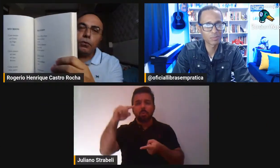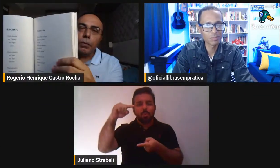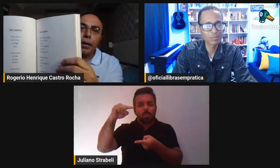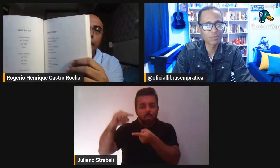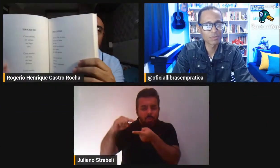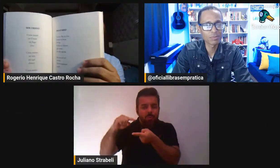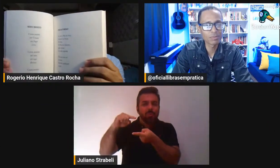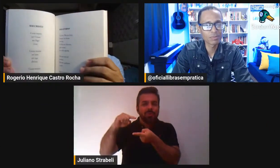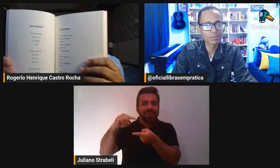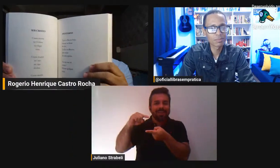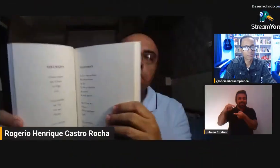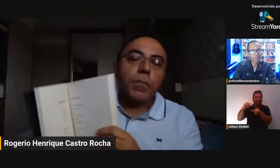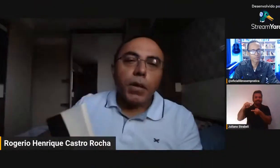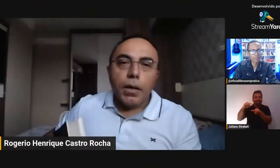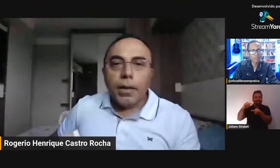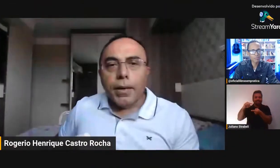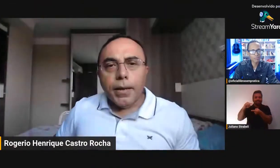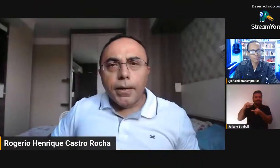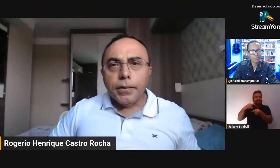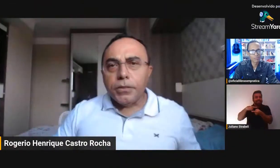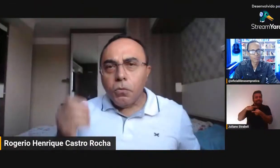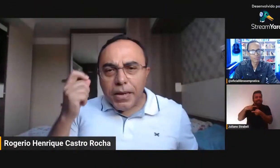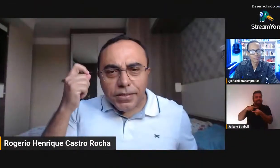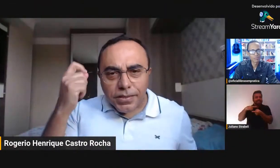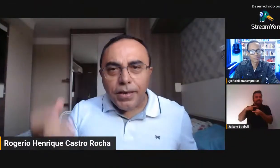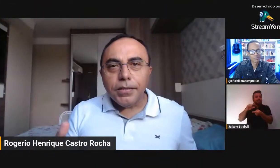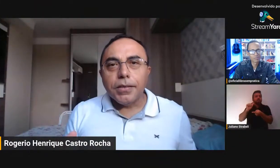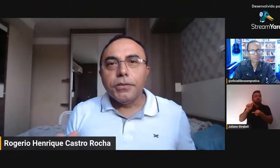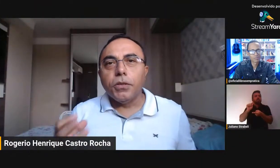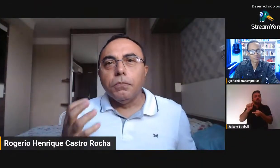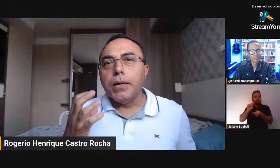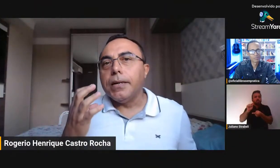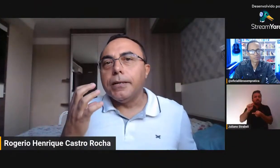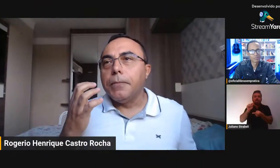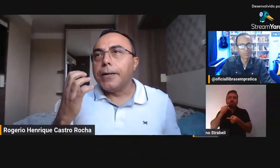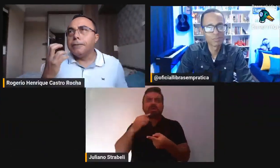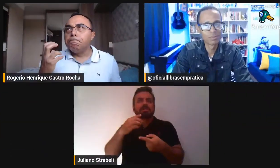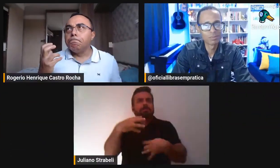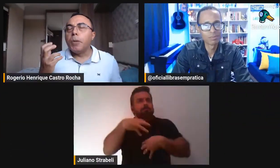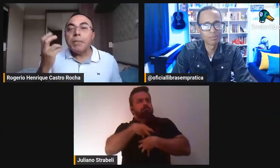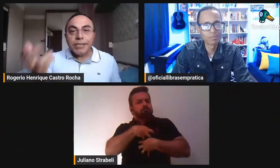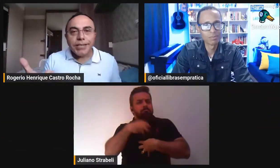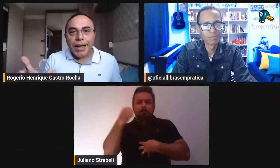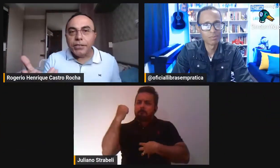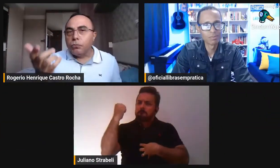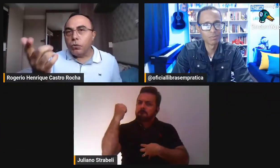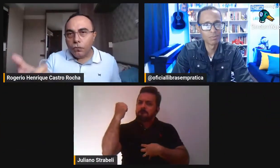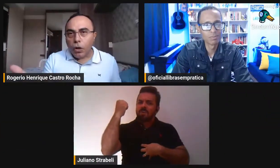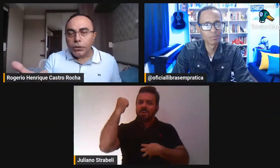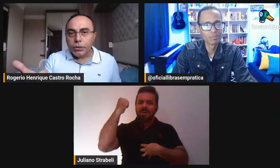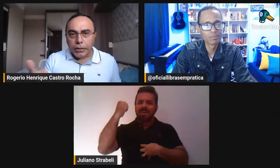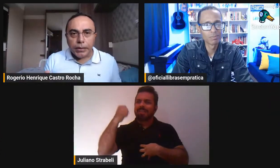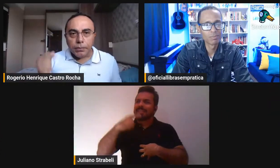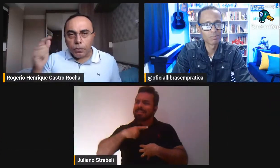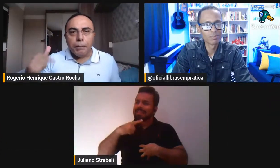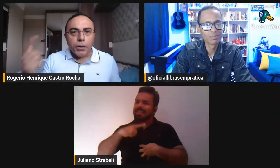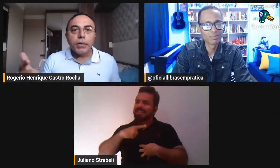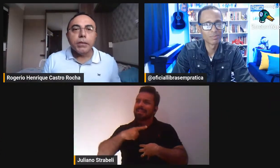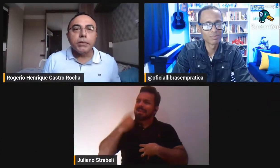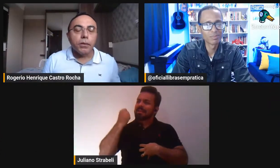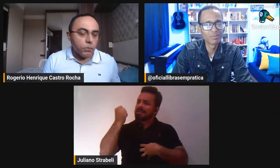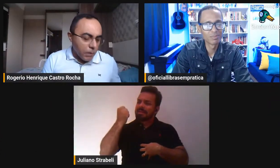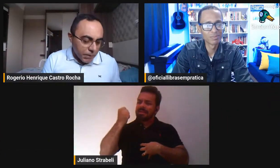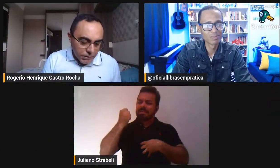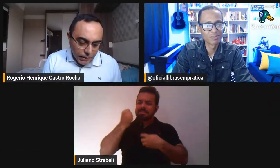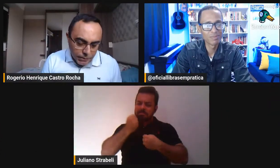têm uma essência, eles têm uma mensagem muito forte. A